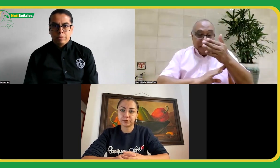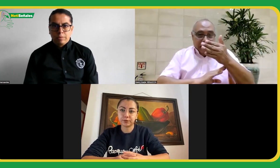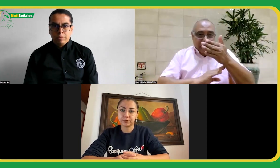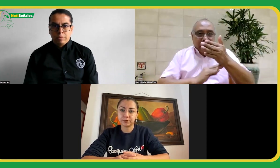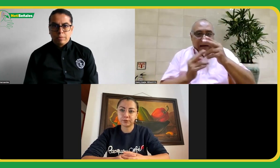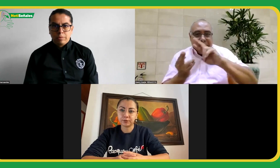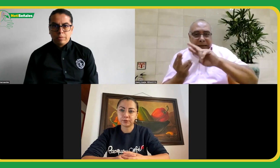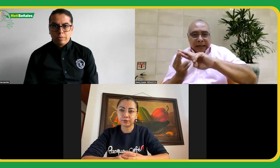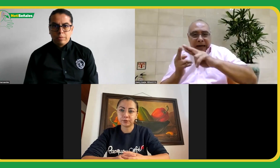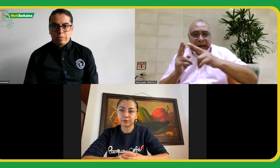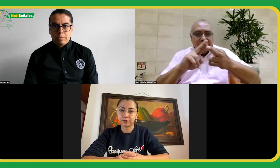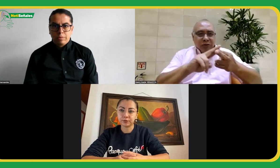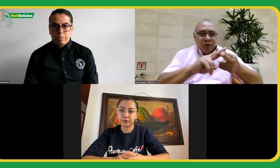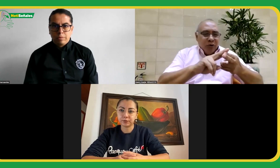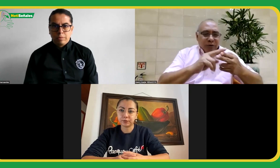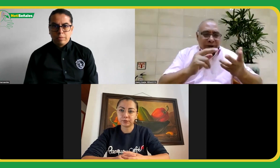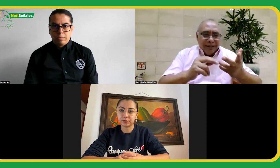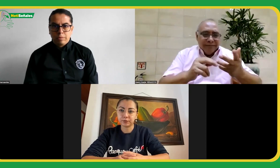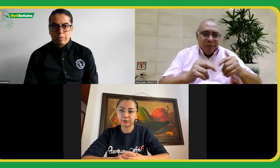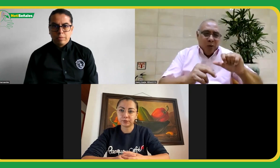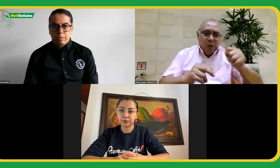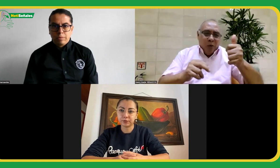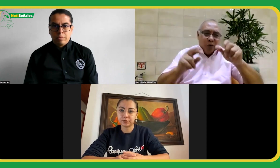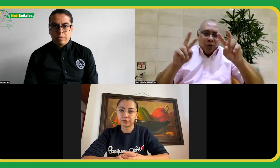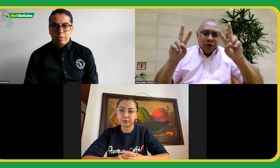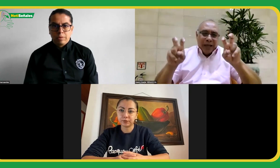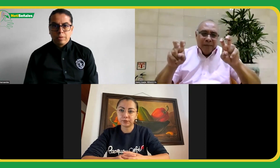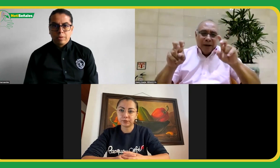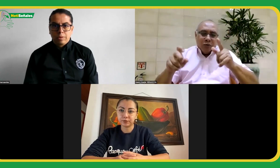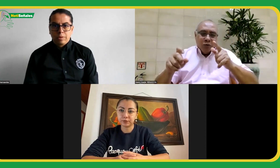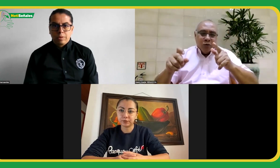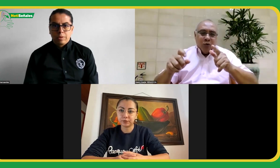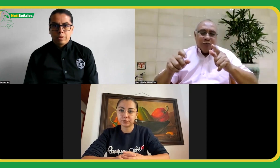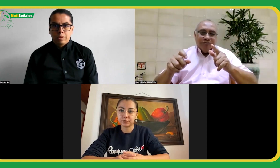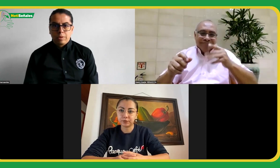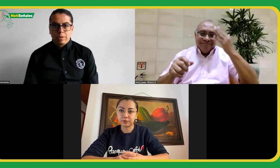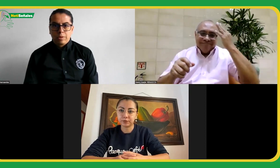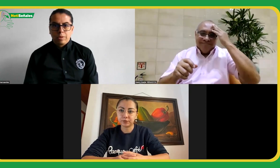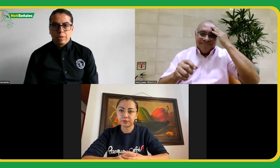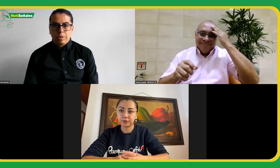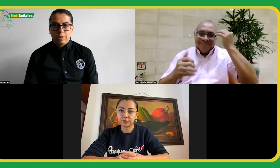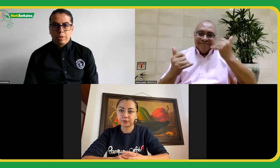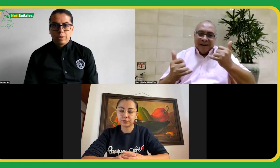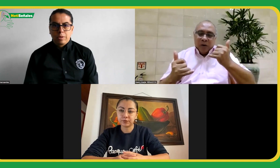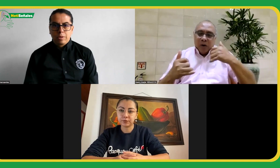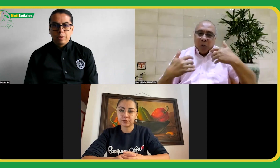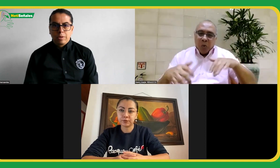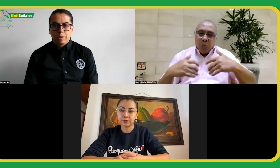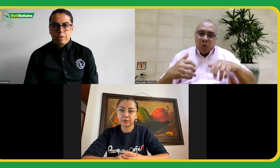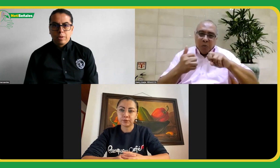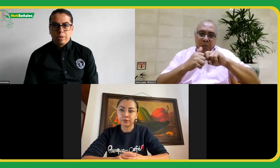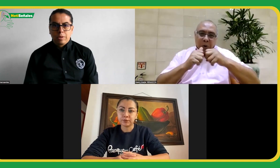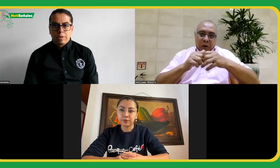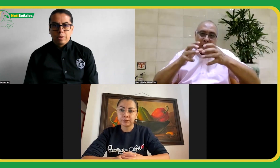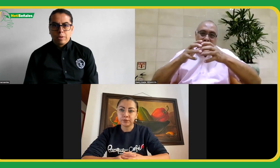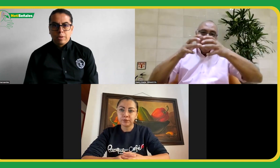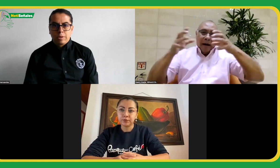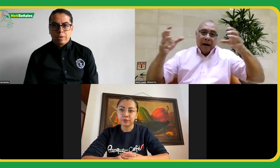El tema de la decisión de la bandera tiene relación con otro tema que en la actualidad sabemos se ha vuelto una problemática muy